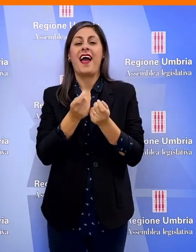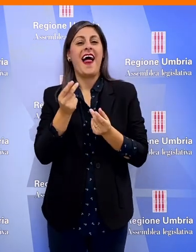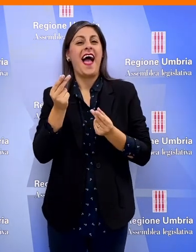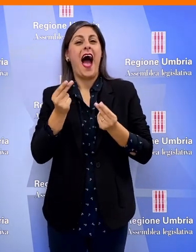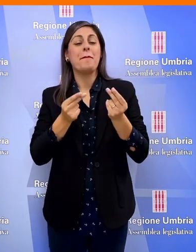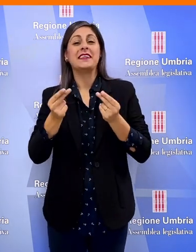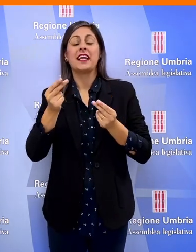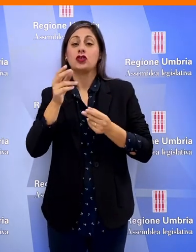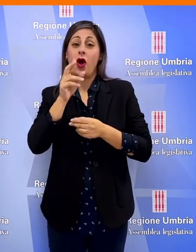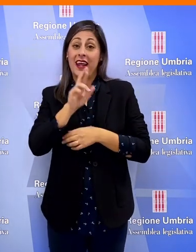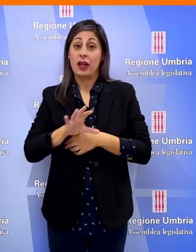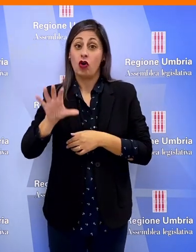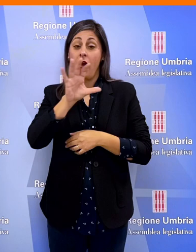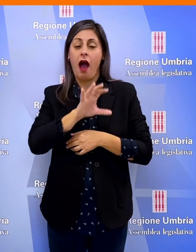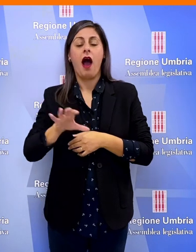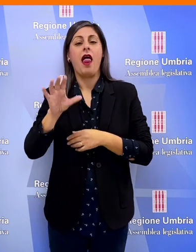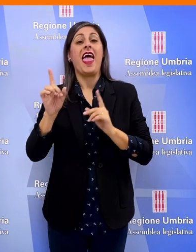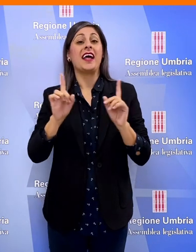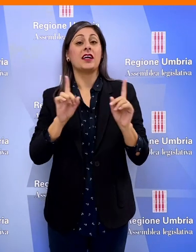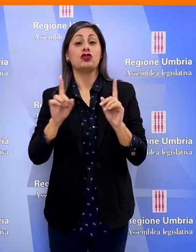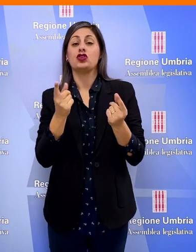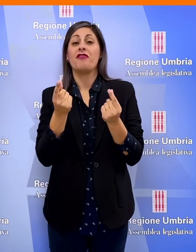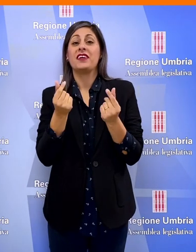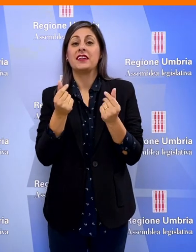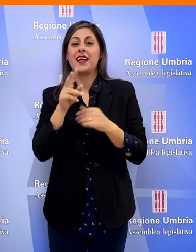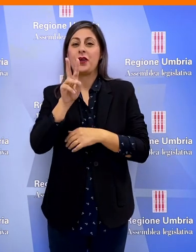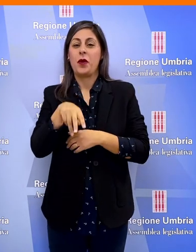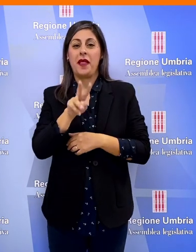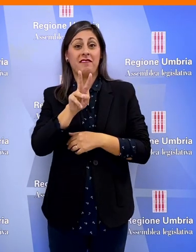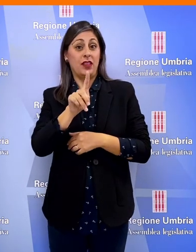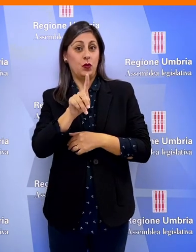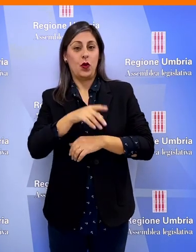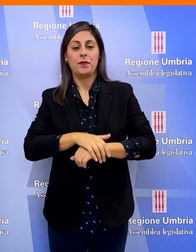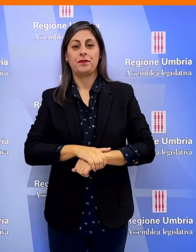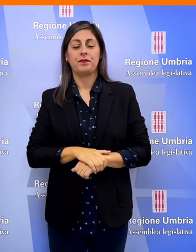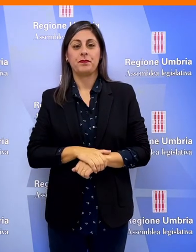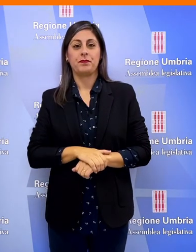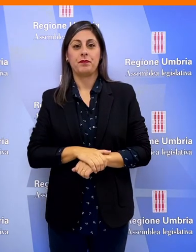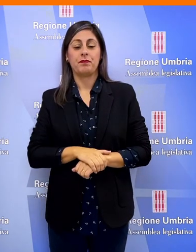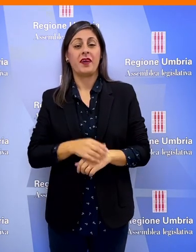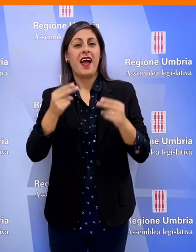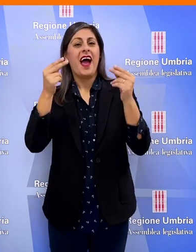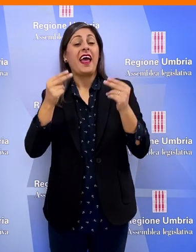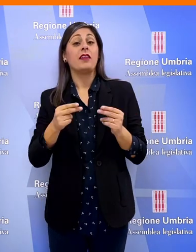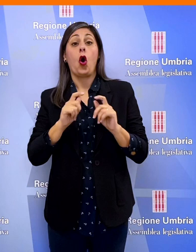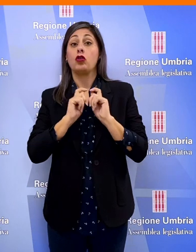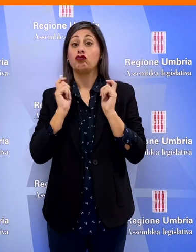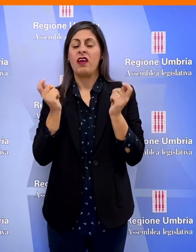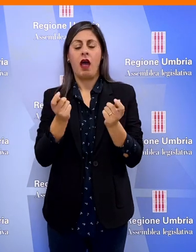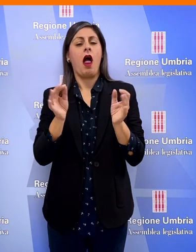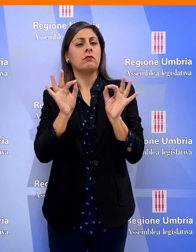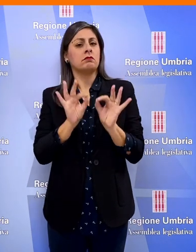dell'amministrazione regionale per l'esercizio finanziario 2021. Il rendiconto generale